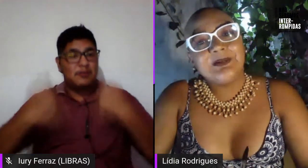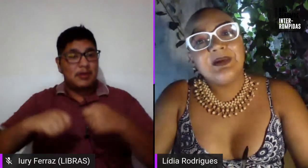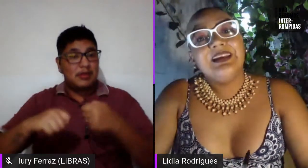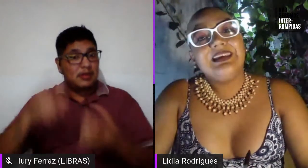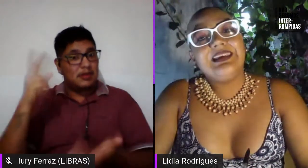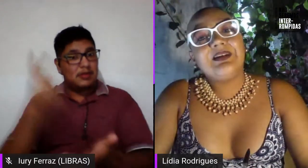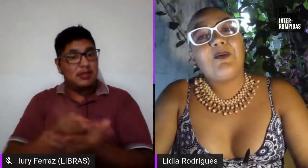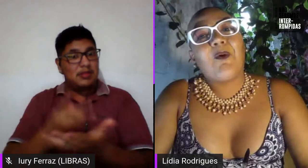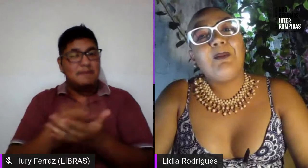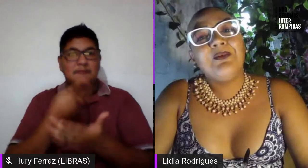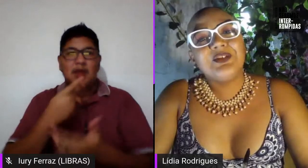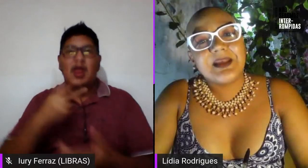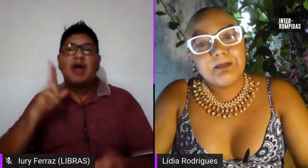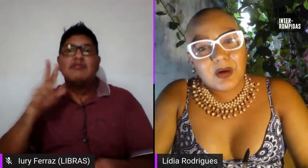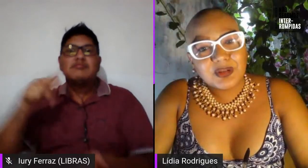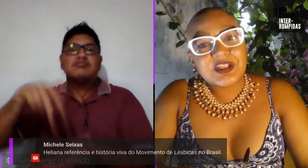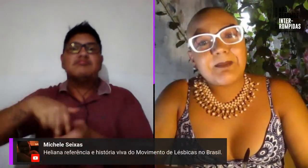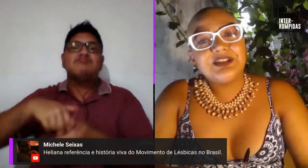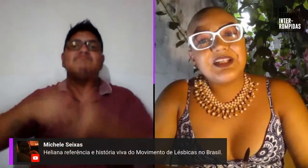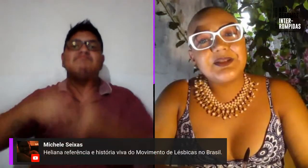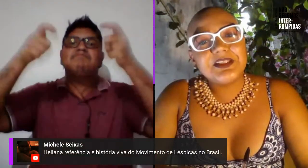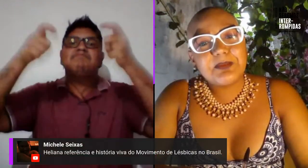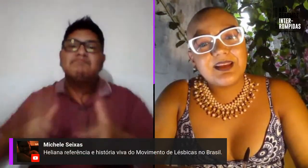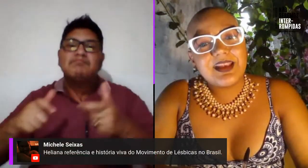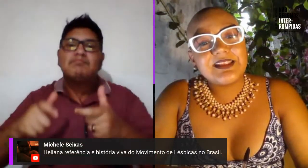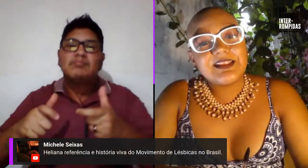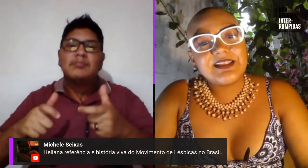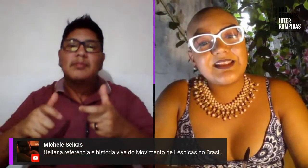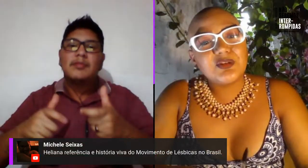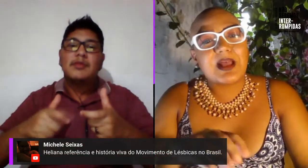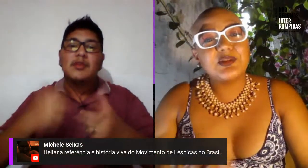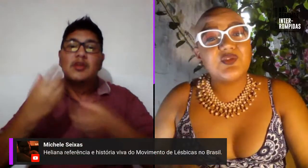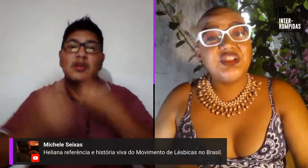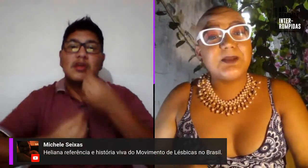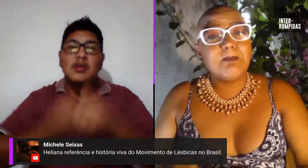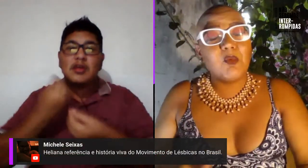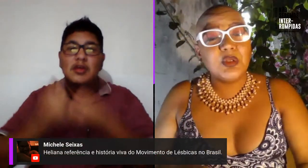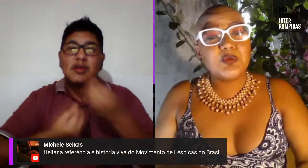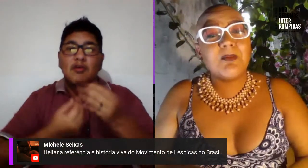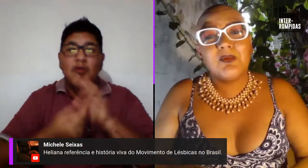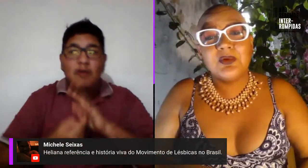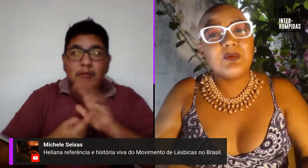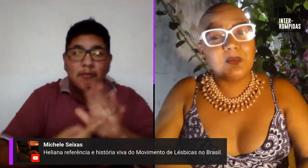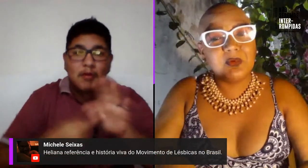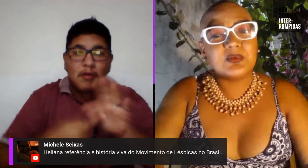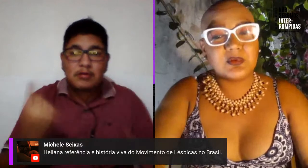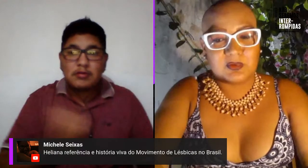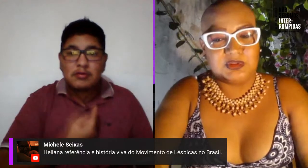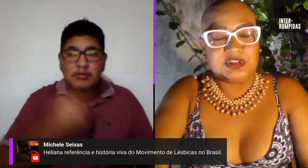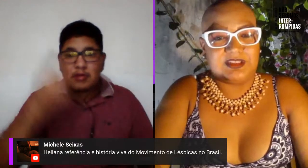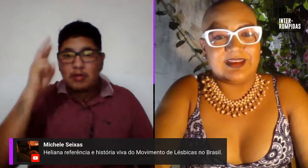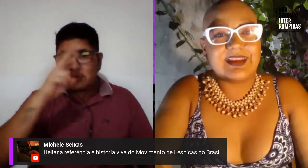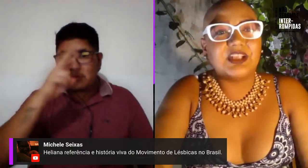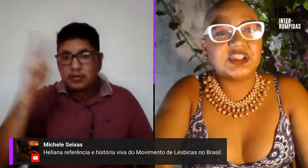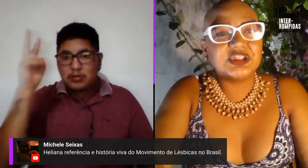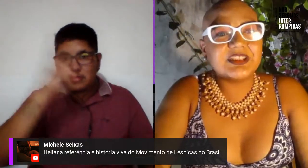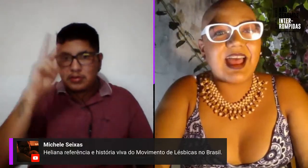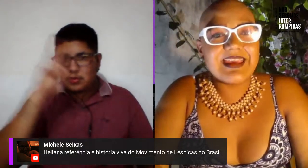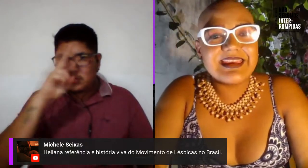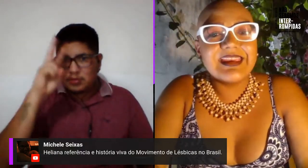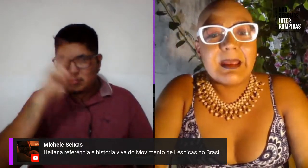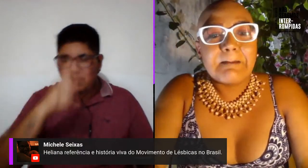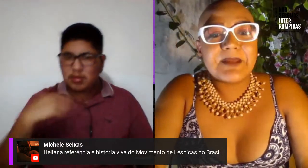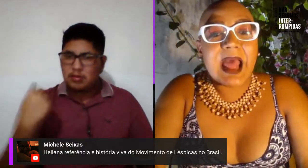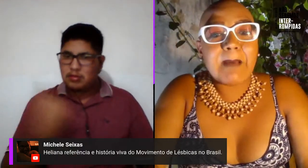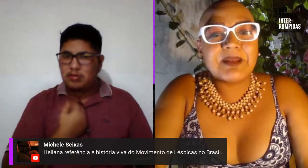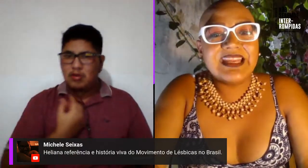onde veio e como você mostra a partir da sua experiência, nossos passos vêm de muito, muito, muito longe, e